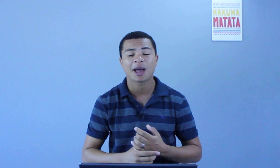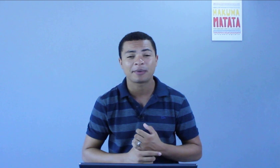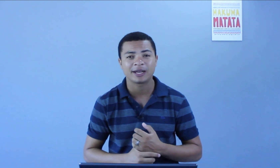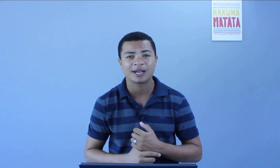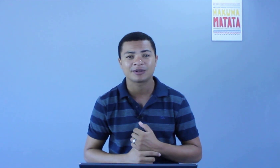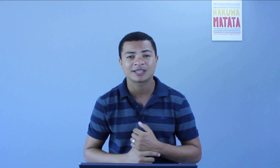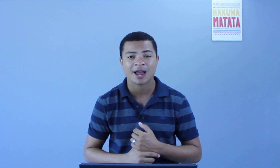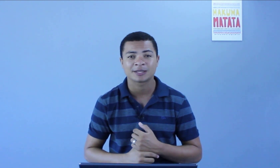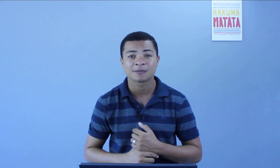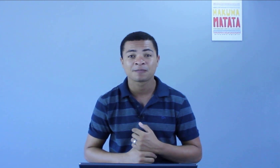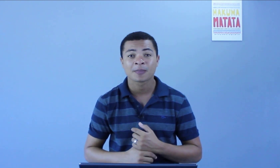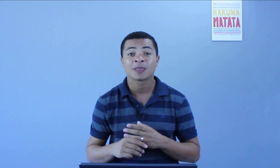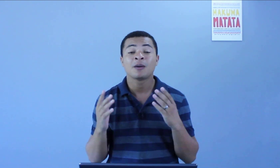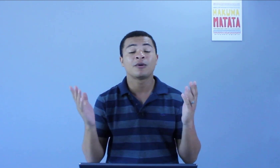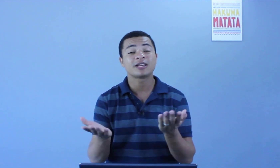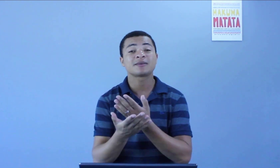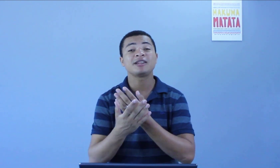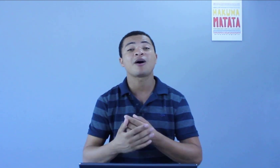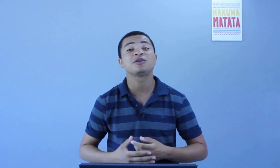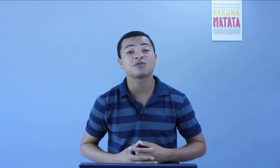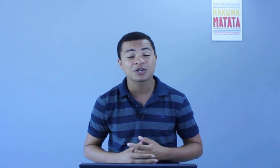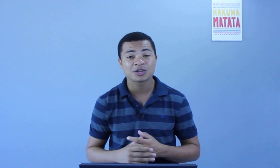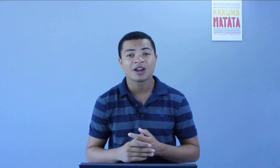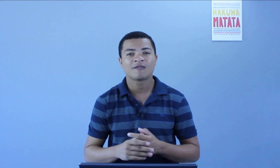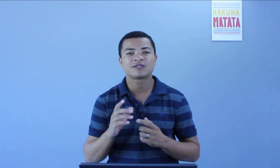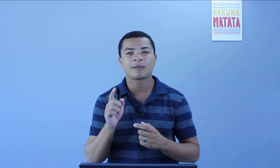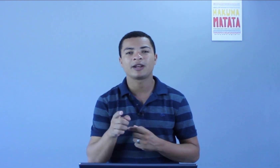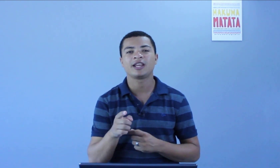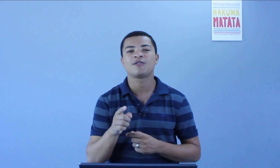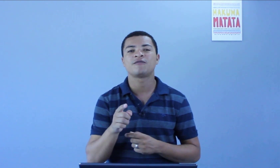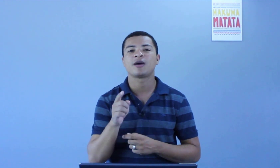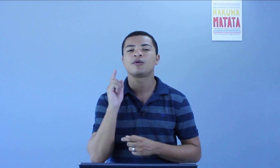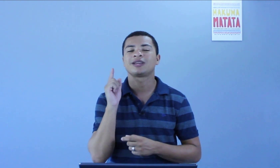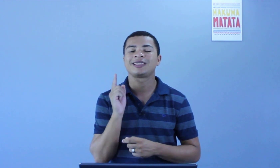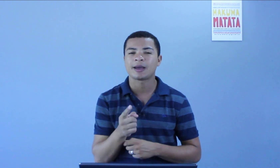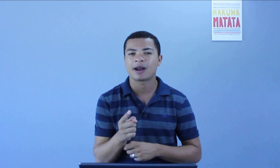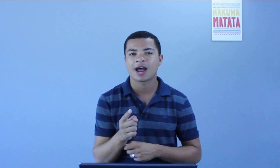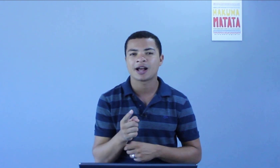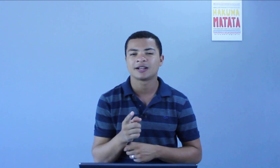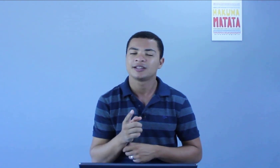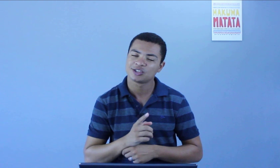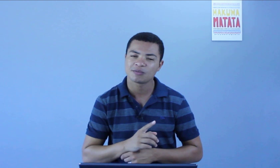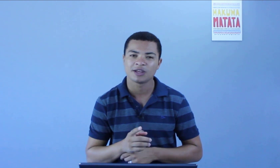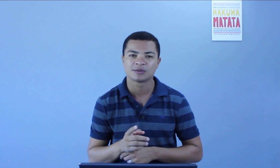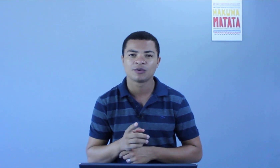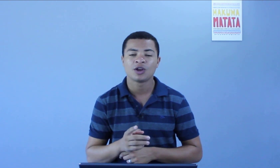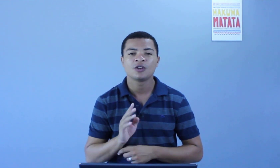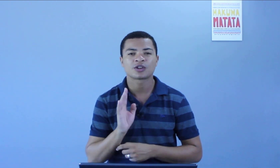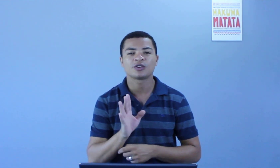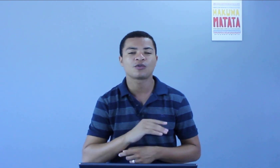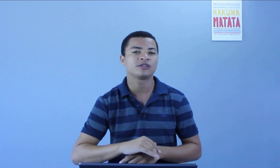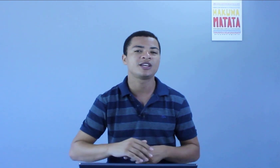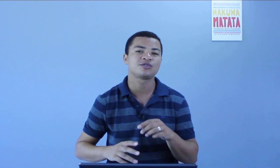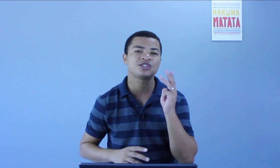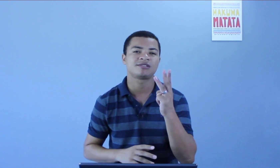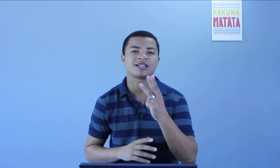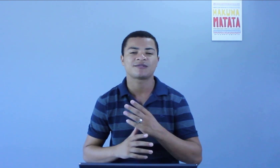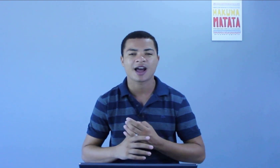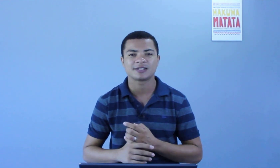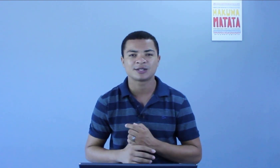a aprender língua de sinais. Bom, nessa mini-aula de hoje, você vai aprender o verbo quebrar, isso mesmo. Só que no contexto de três frases,